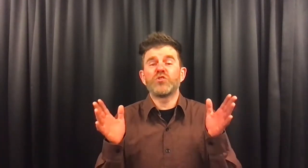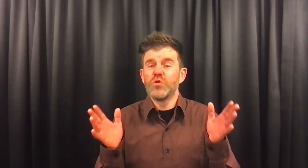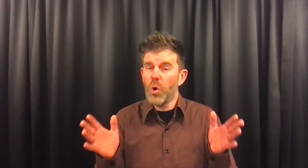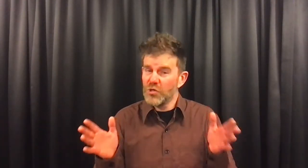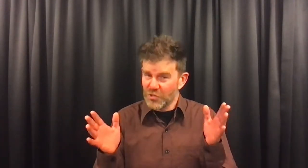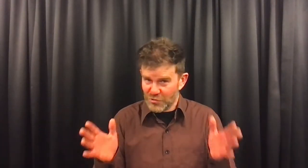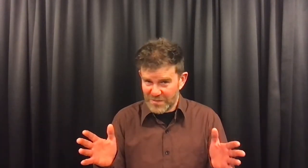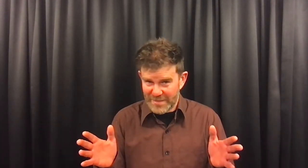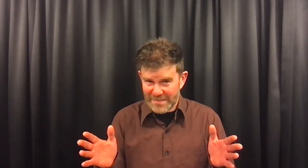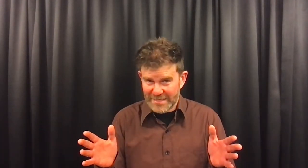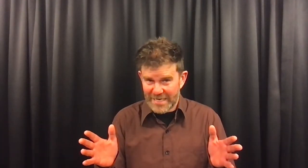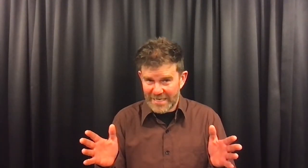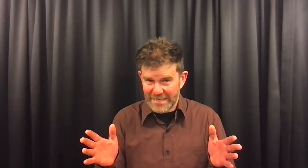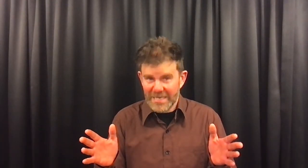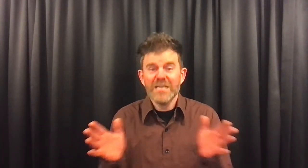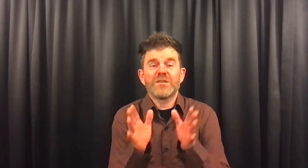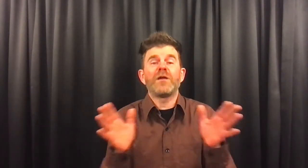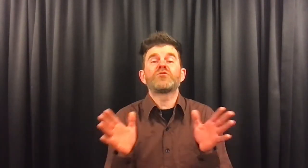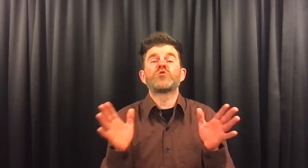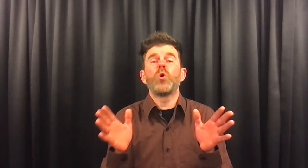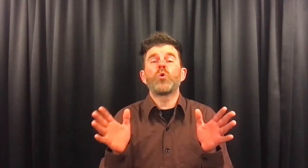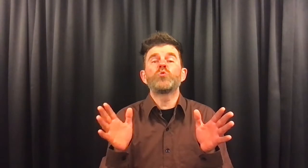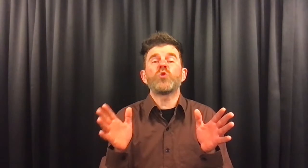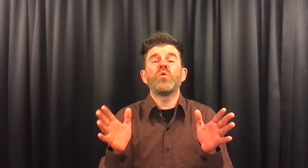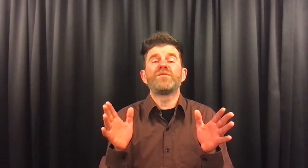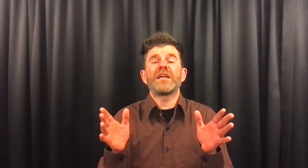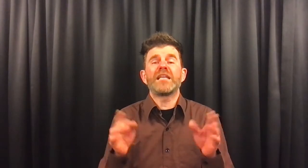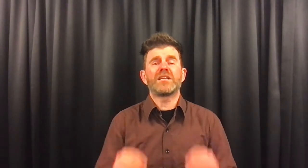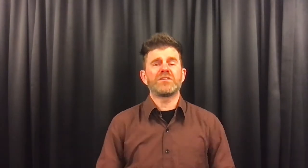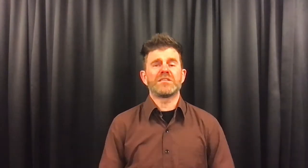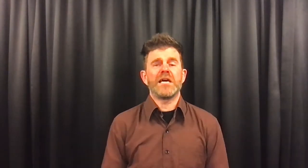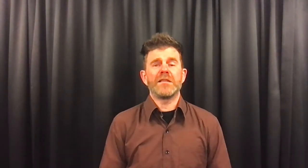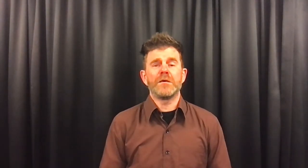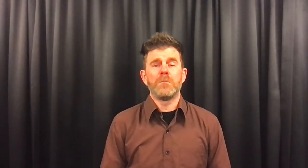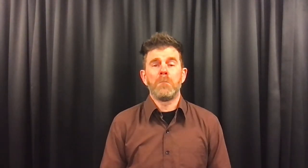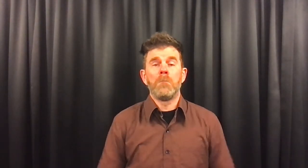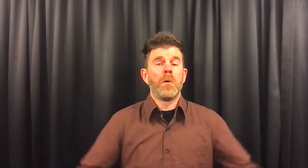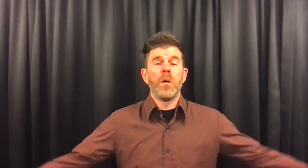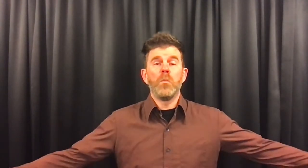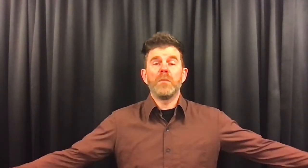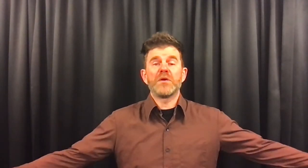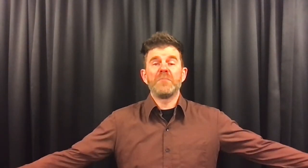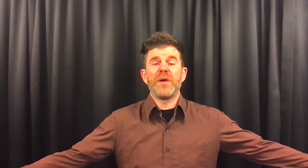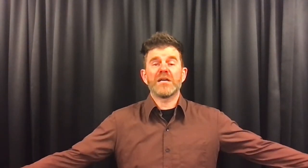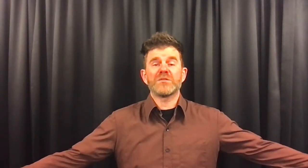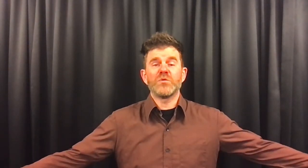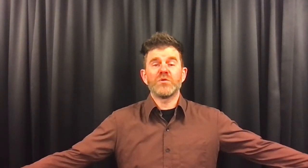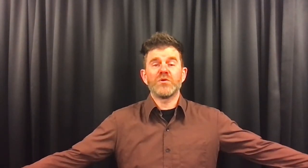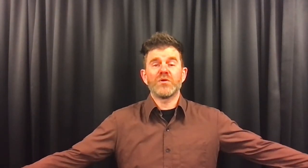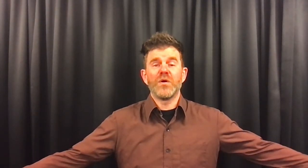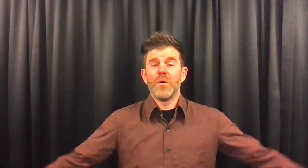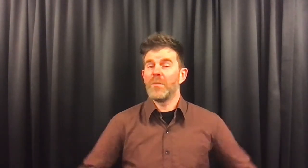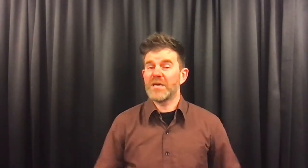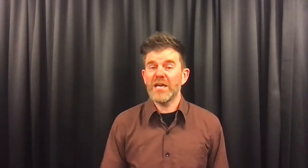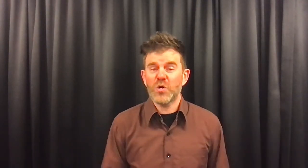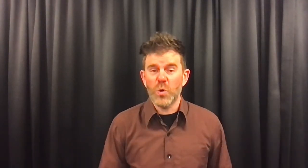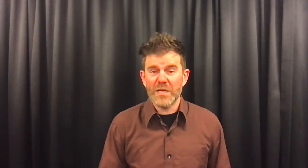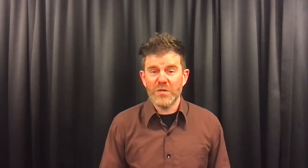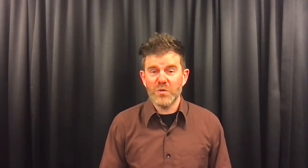nooit ruzie met elkaar. Ze kwamen zo goed overeen dat ze zeiden, We hebben geen baas nodig. We hebben geen koning nodig.